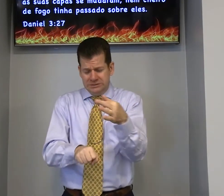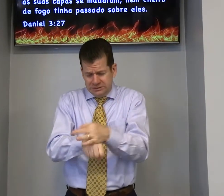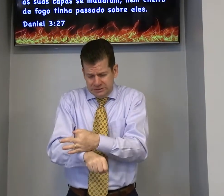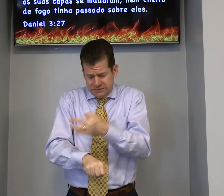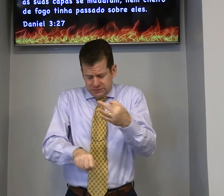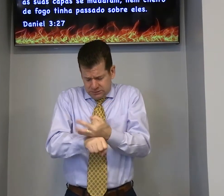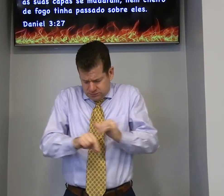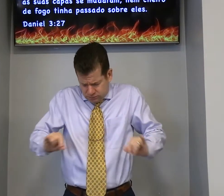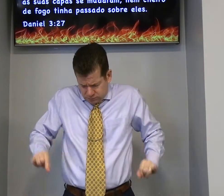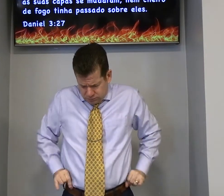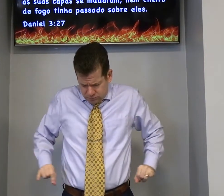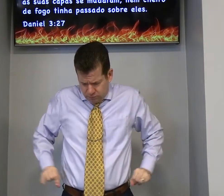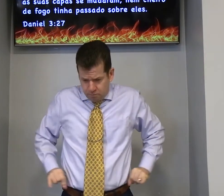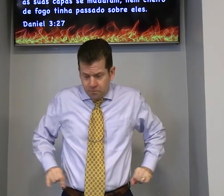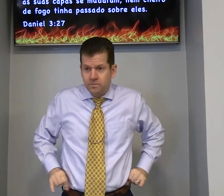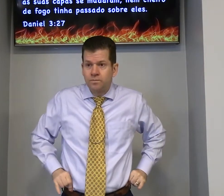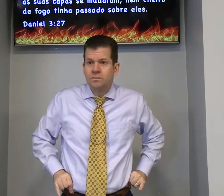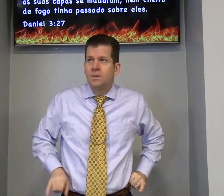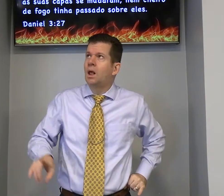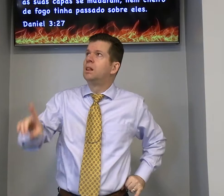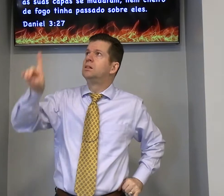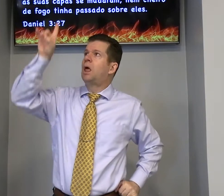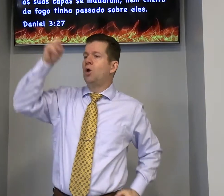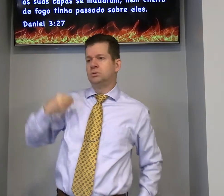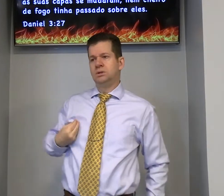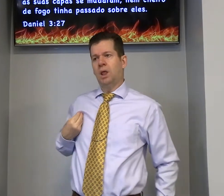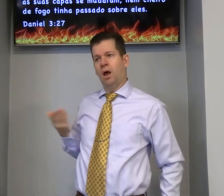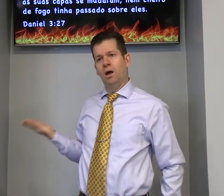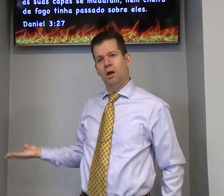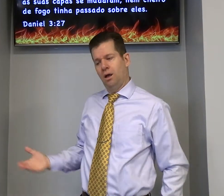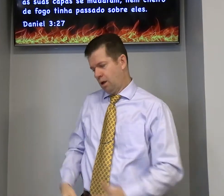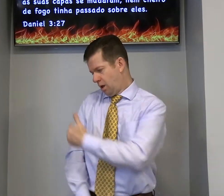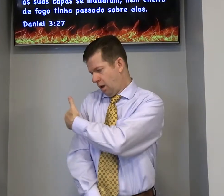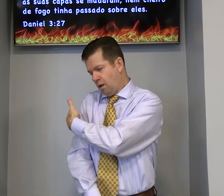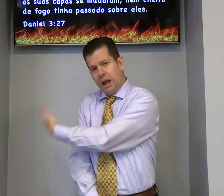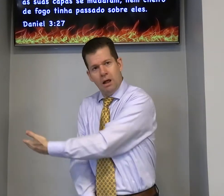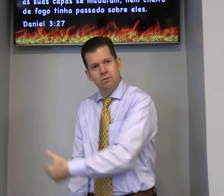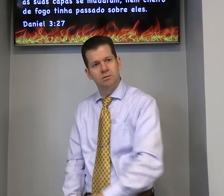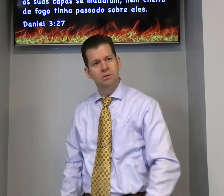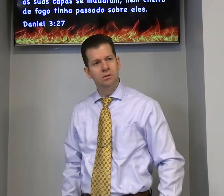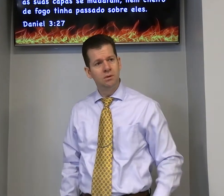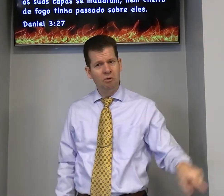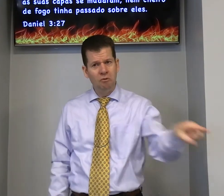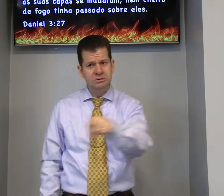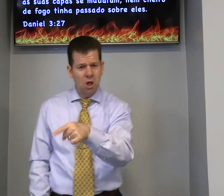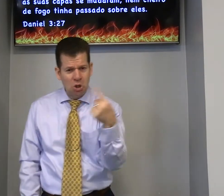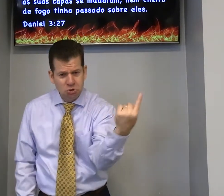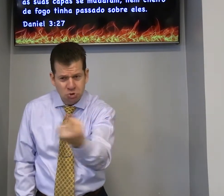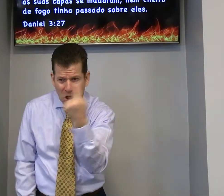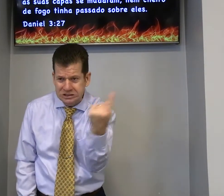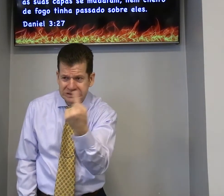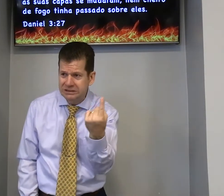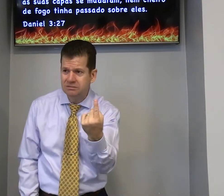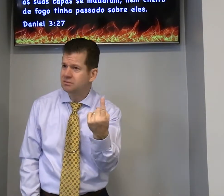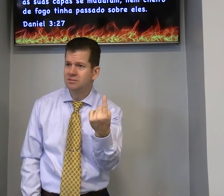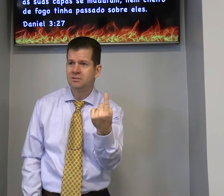você precisa entender que quando tem sofrimento você entra firme e Deus está ao seu lado você não está